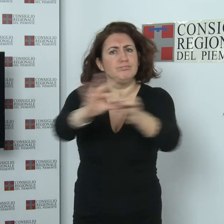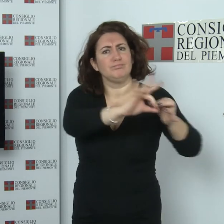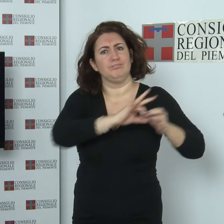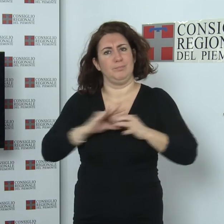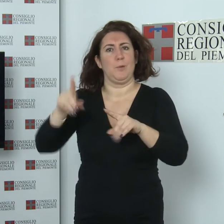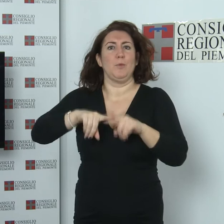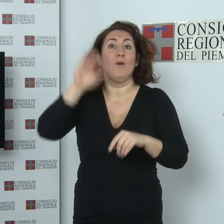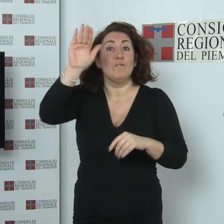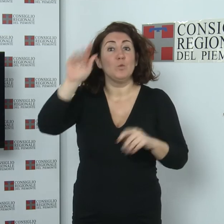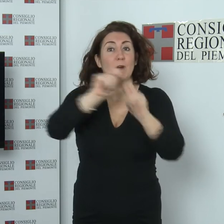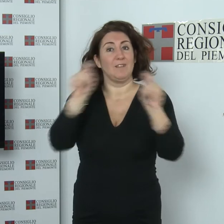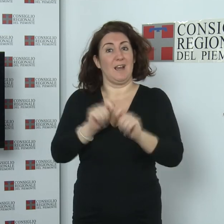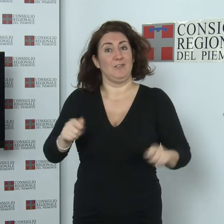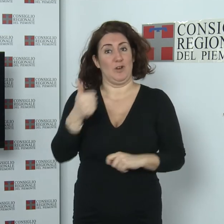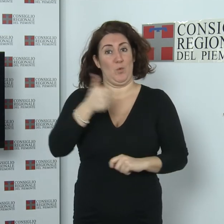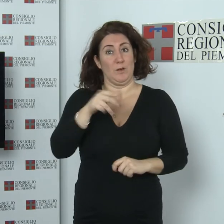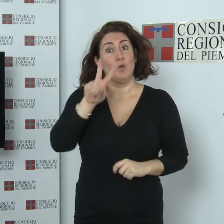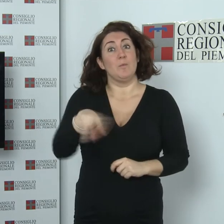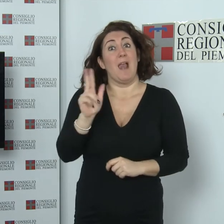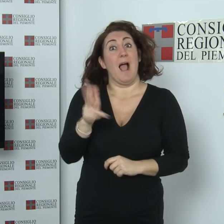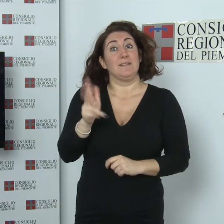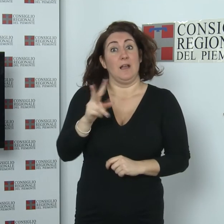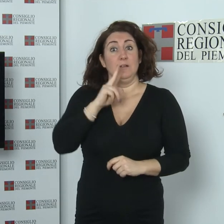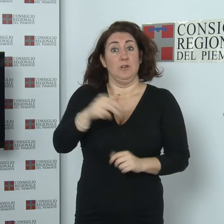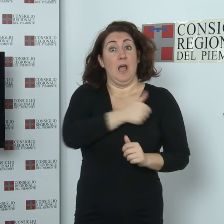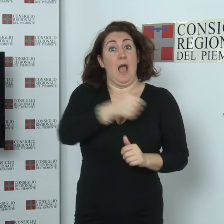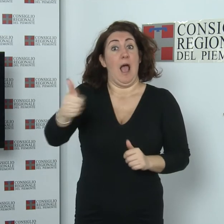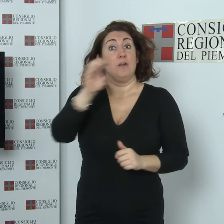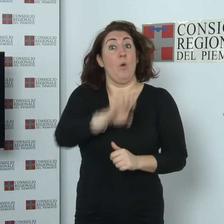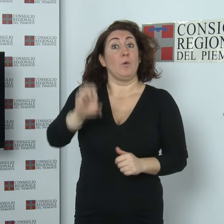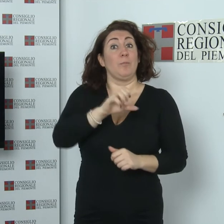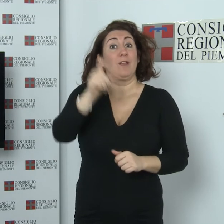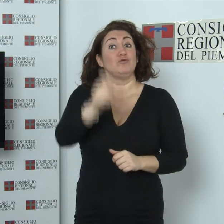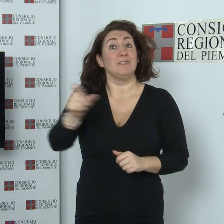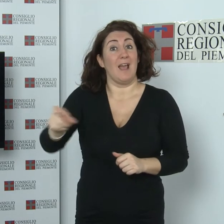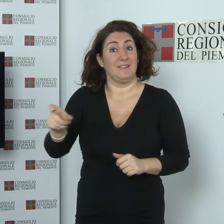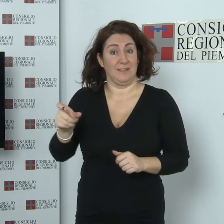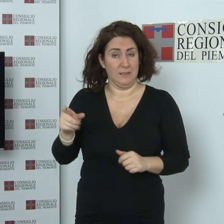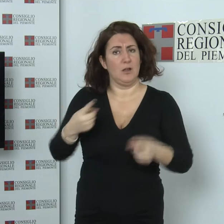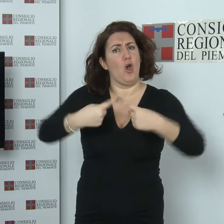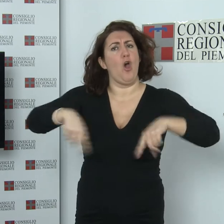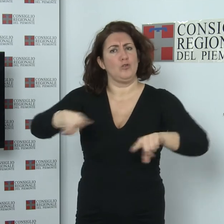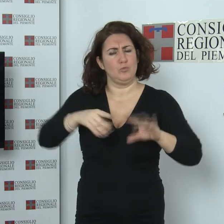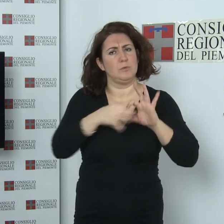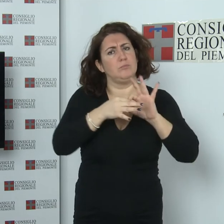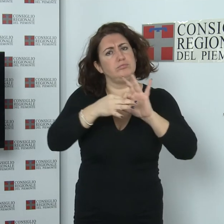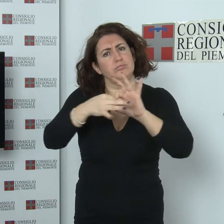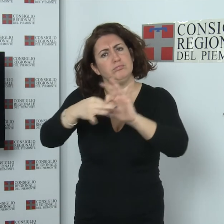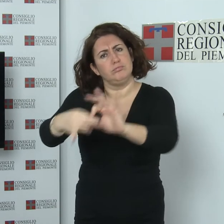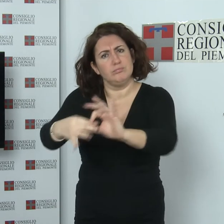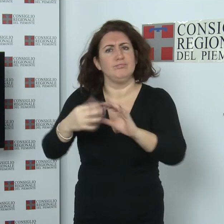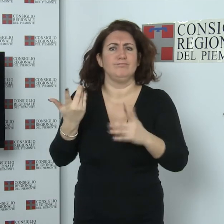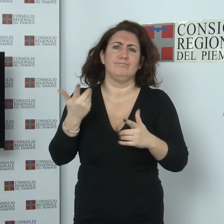federazione. Nel 2013, dichiarato ufficialmente anno europeo dei cittadini, la consulta prosegue quindi l'opera di